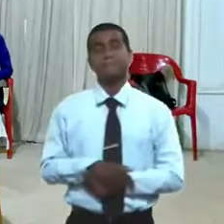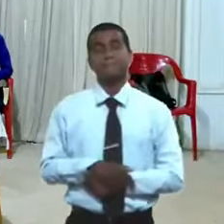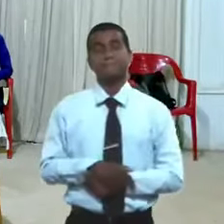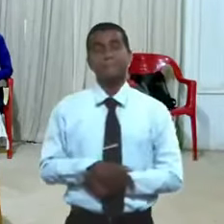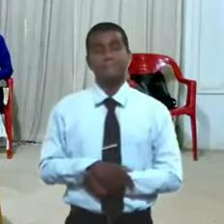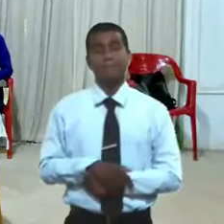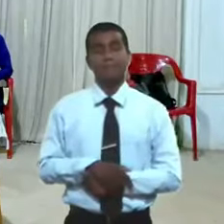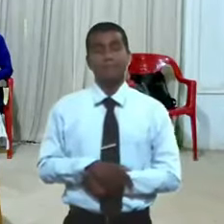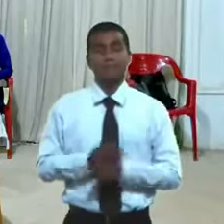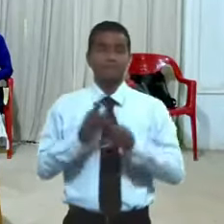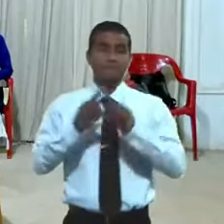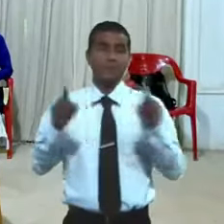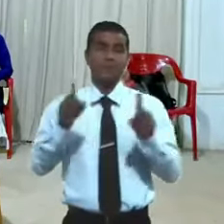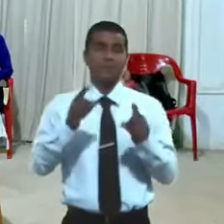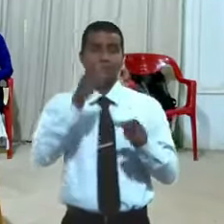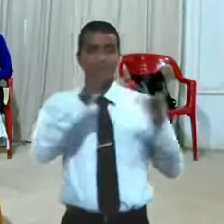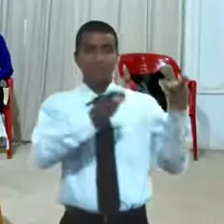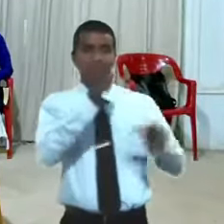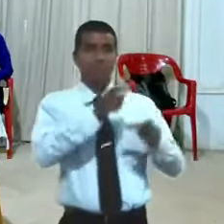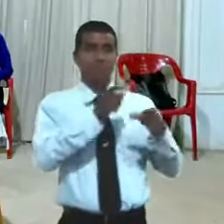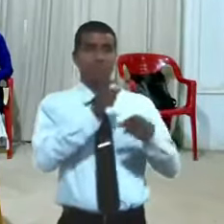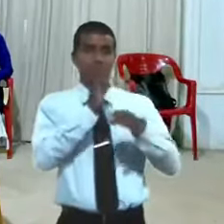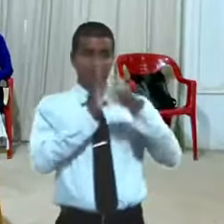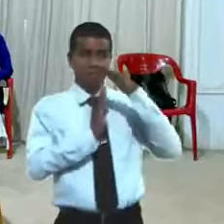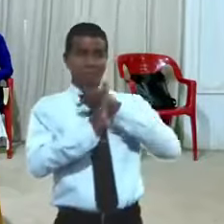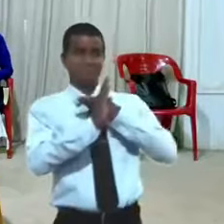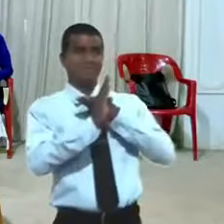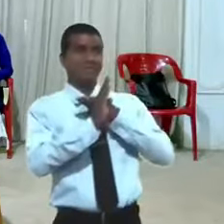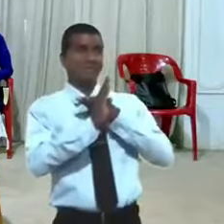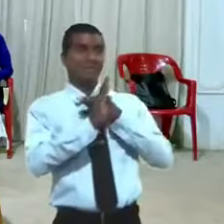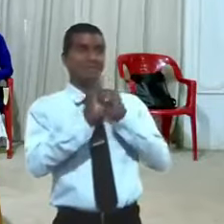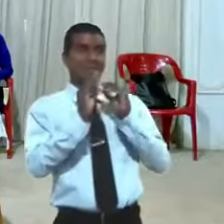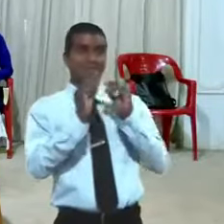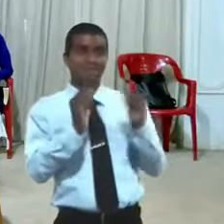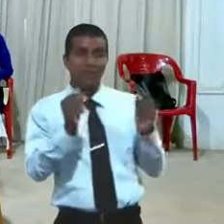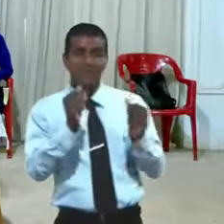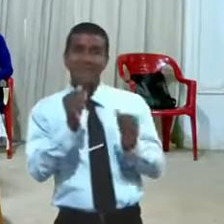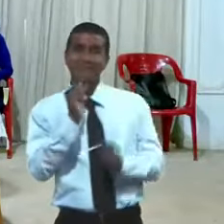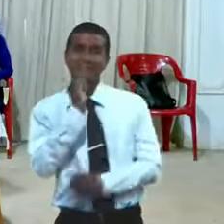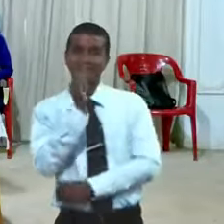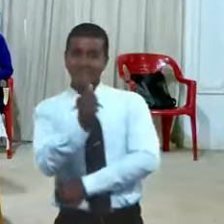fácil nos cuesta a los seres humanos